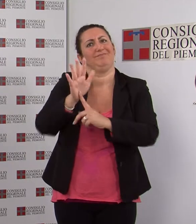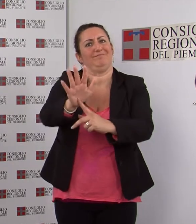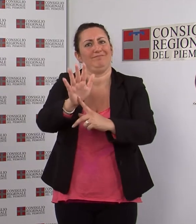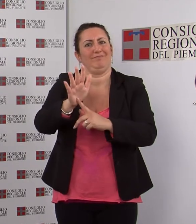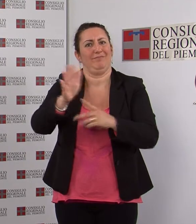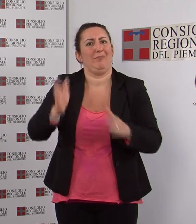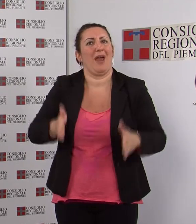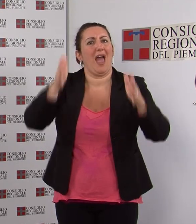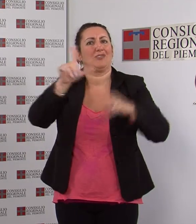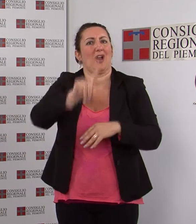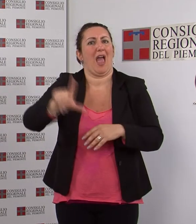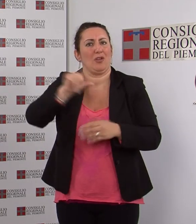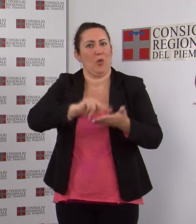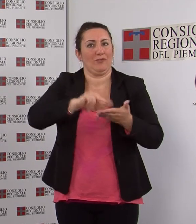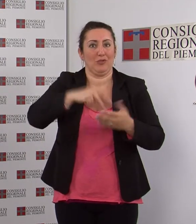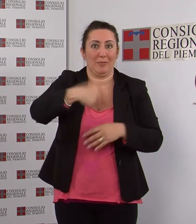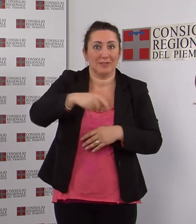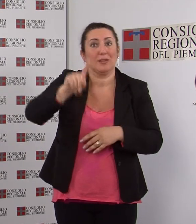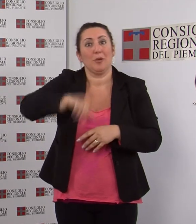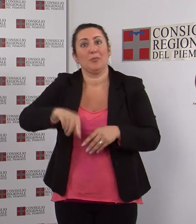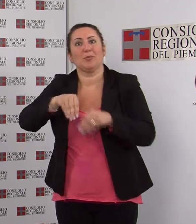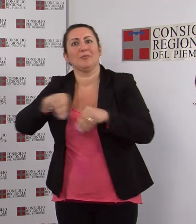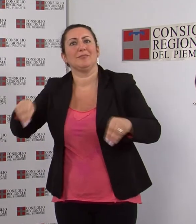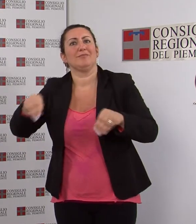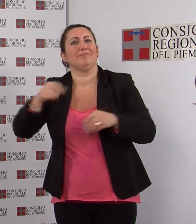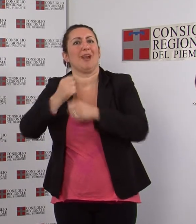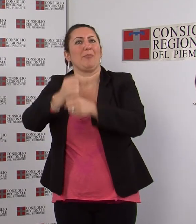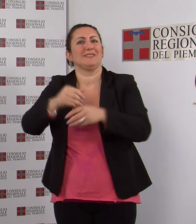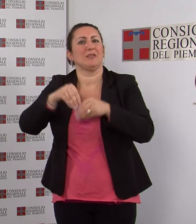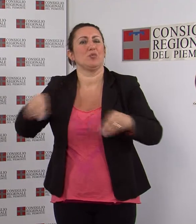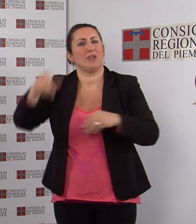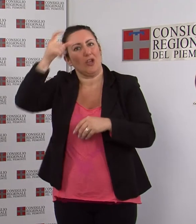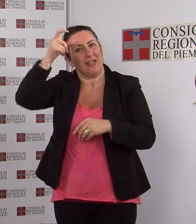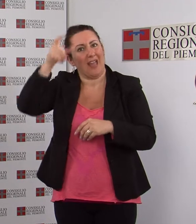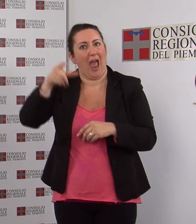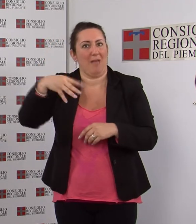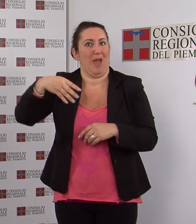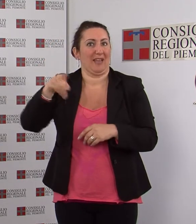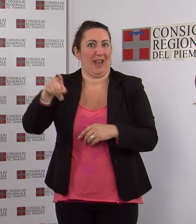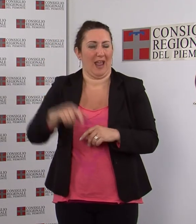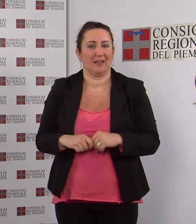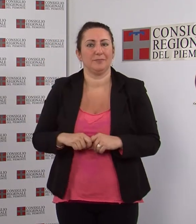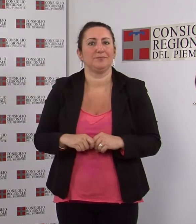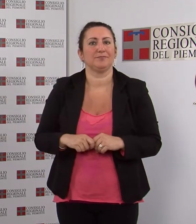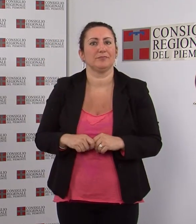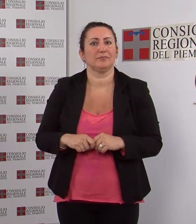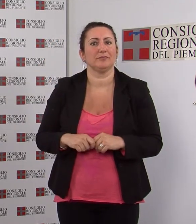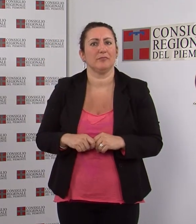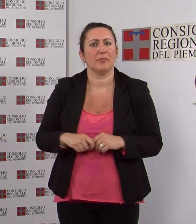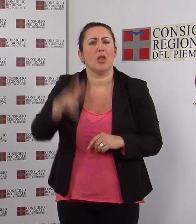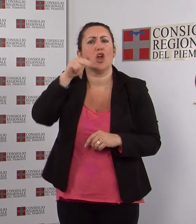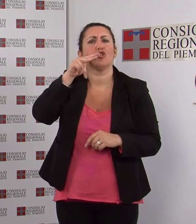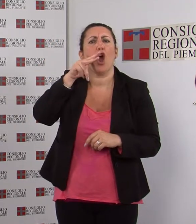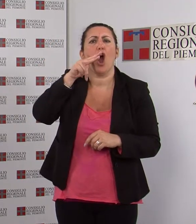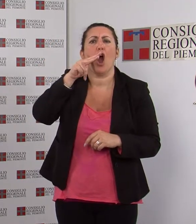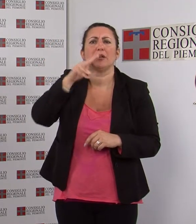Presidenza e dai rappresentanti del Museo Statale di Majdanek. Convegno sulla resistenza iraniana Il ruolo chiave delle donne nella